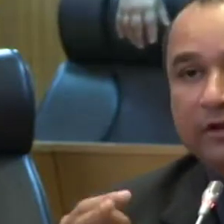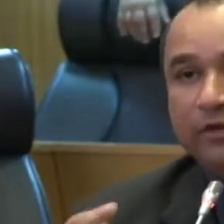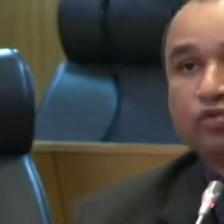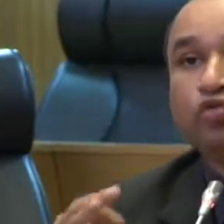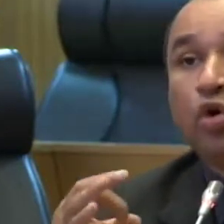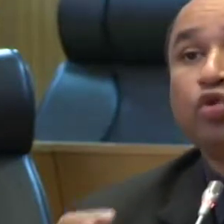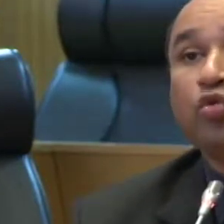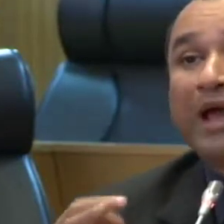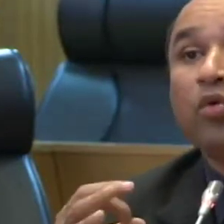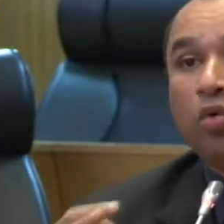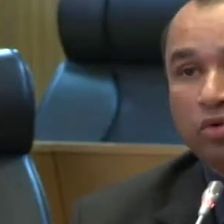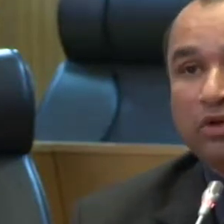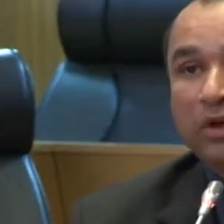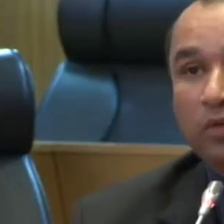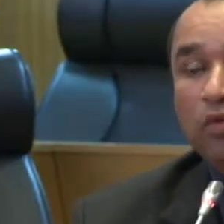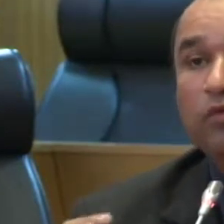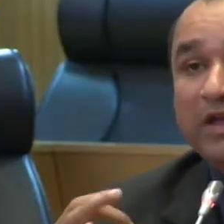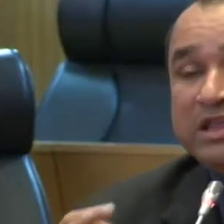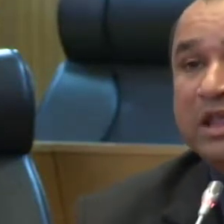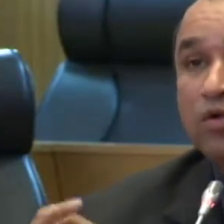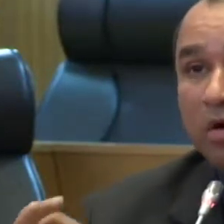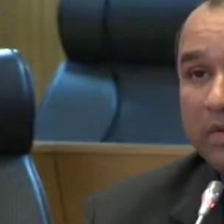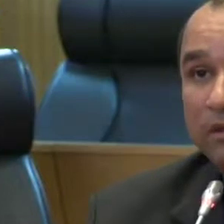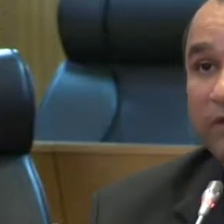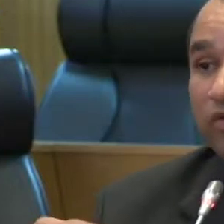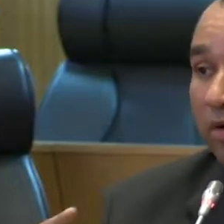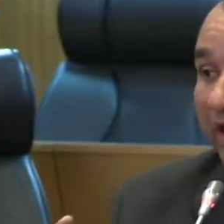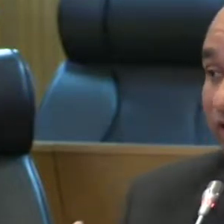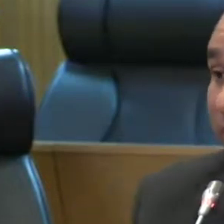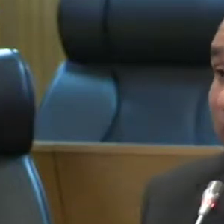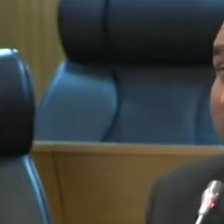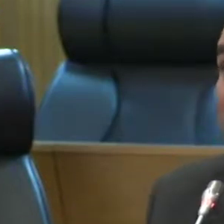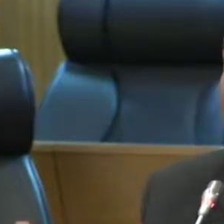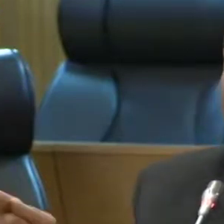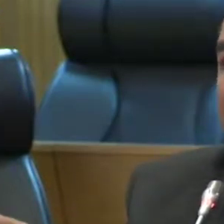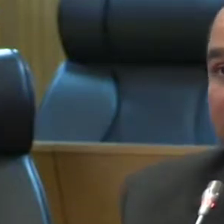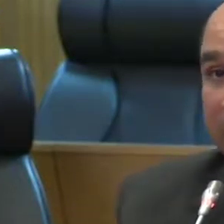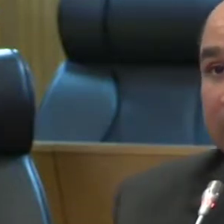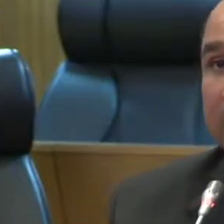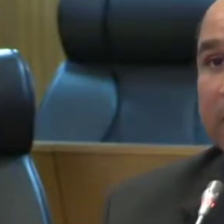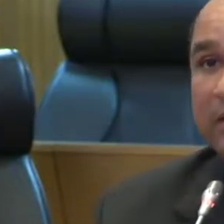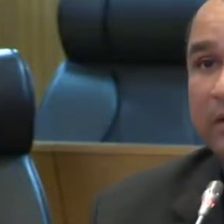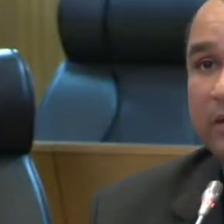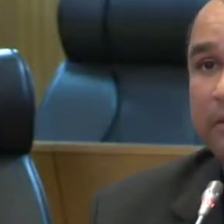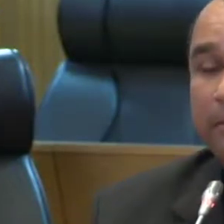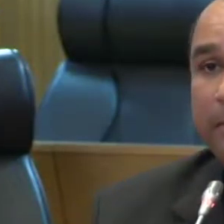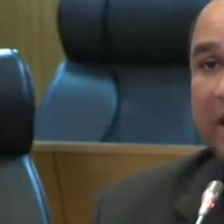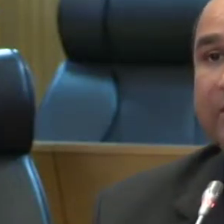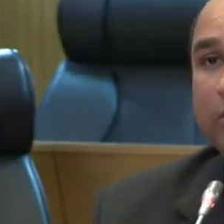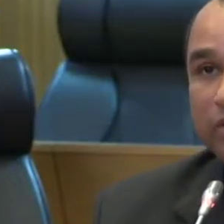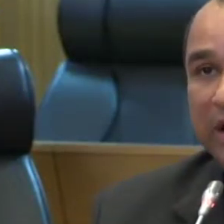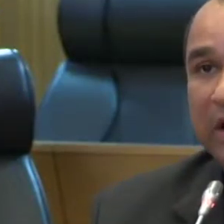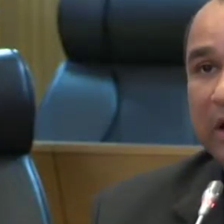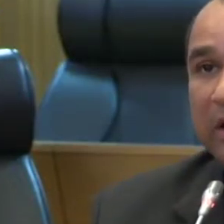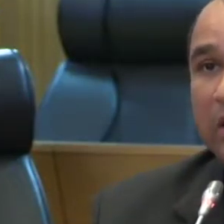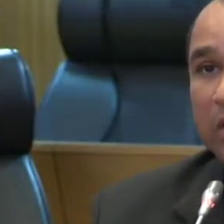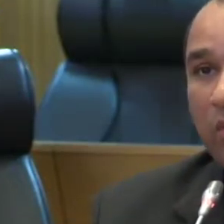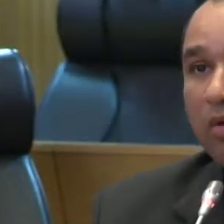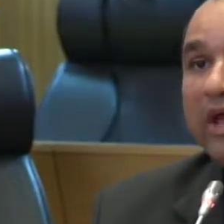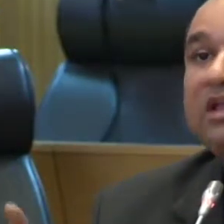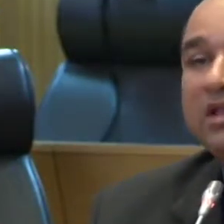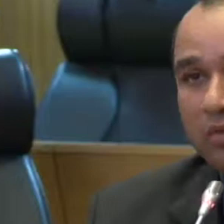que escreveu todo o acordo. Então, o governo em nenhum momento fez qualquer tipo de interferência para se mudar